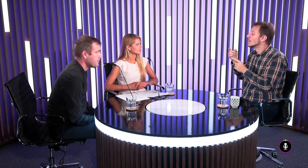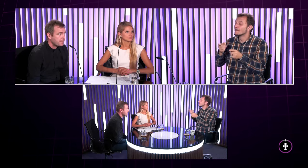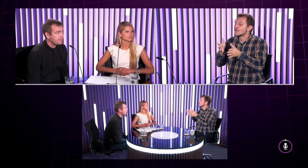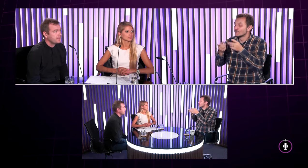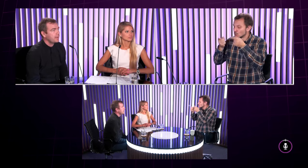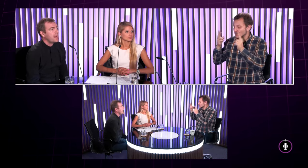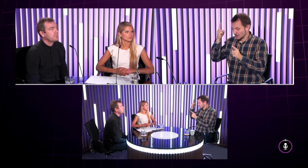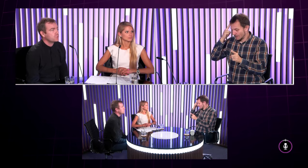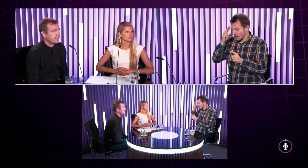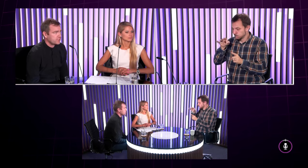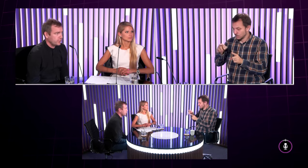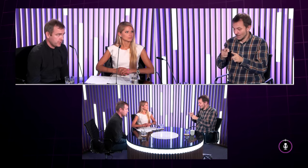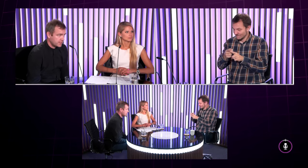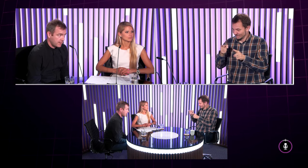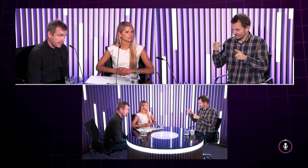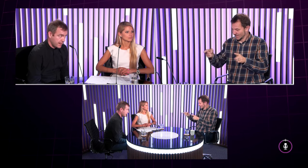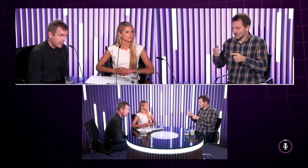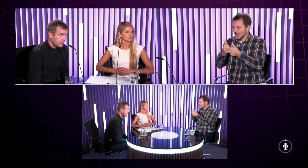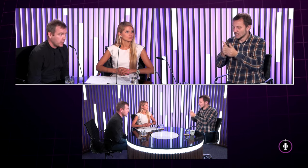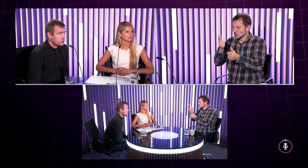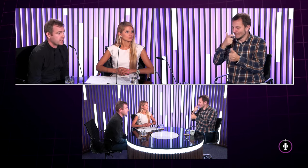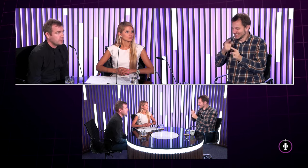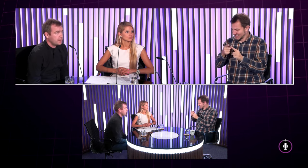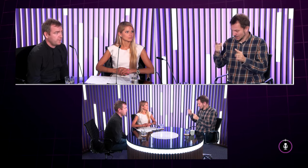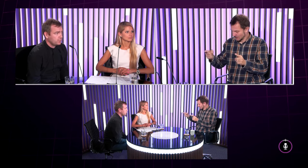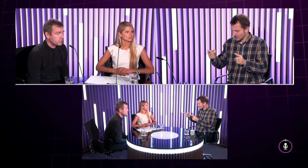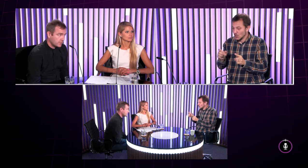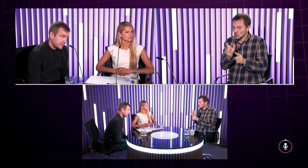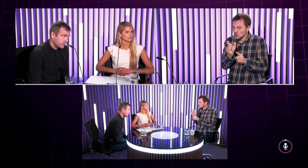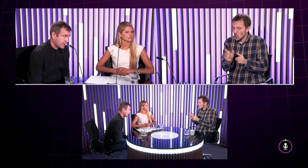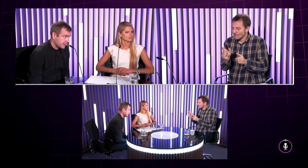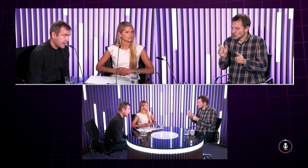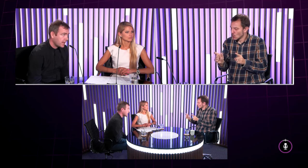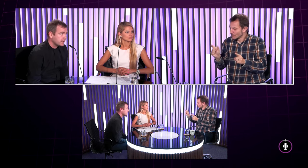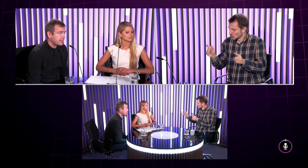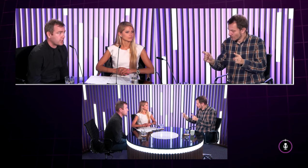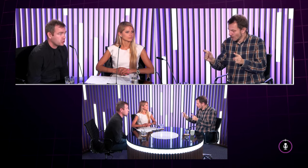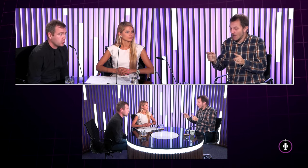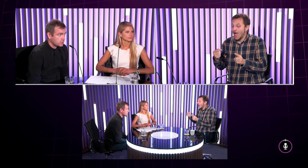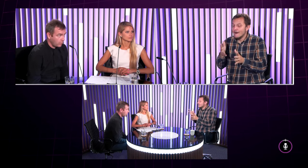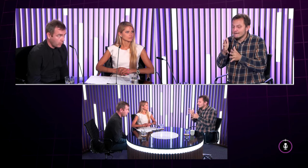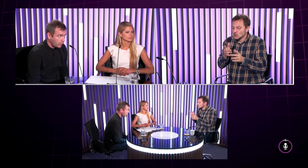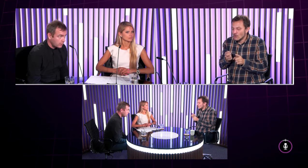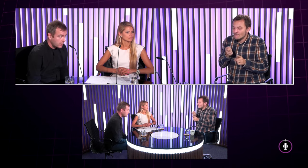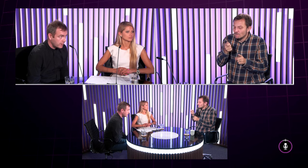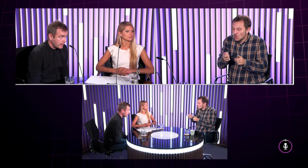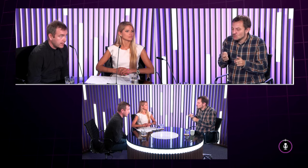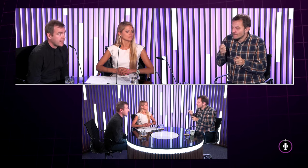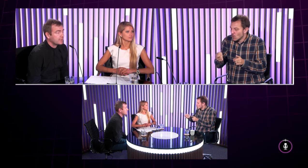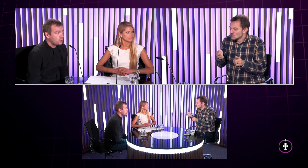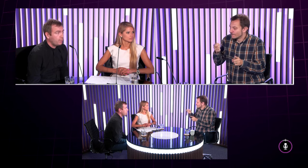slovenčina a posunkovaná slovenčina znamená, že ak si zoberieme vetu zo slovenského jazyka tak čo slovo